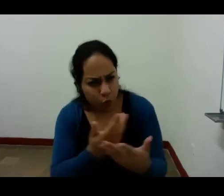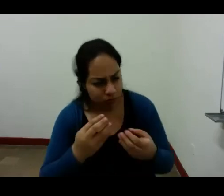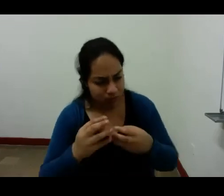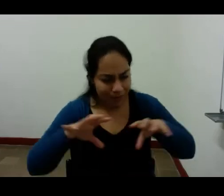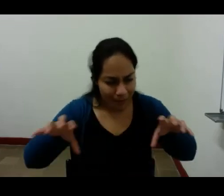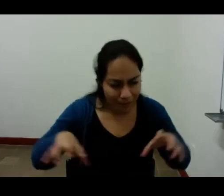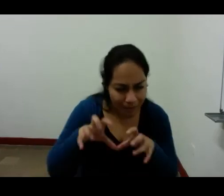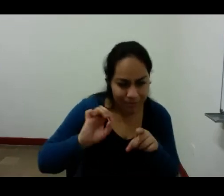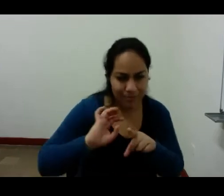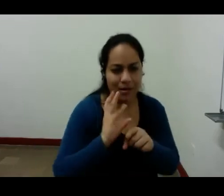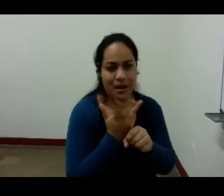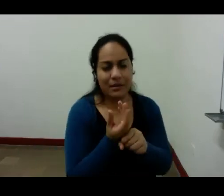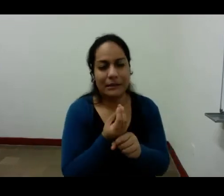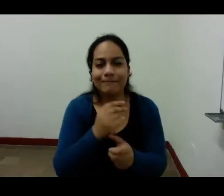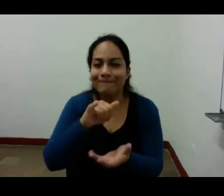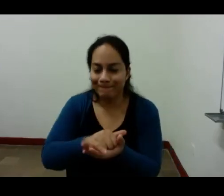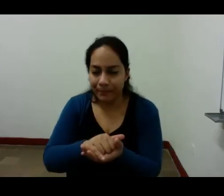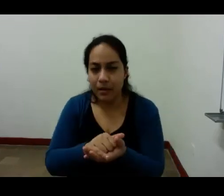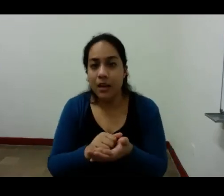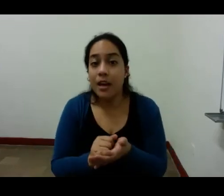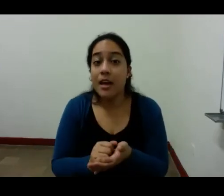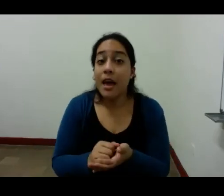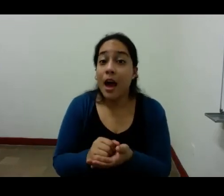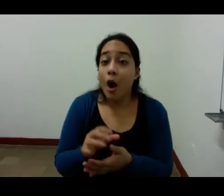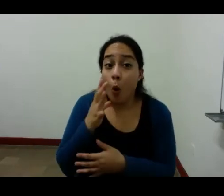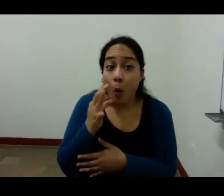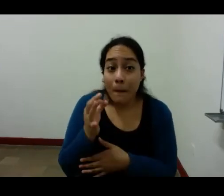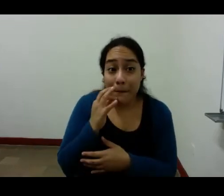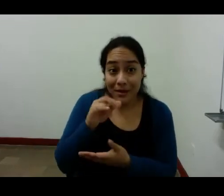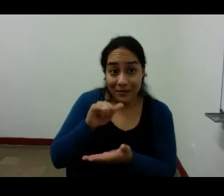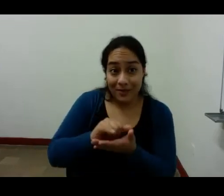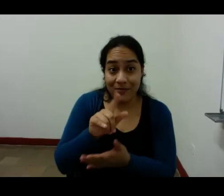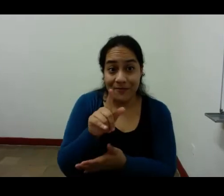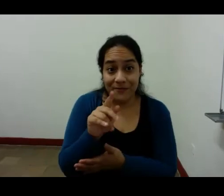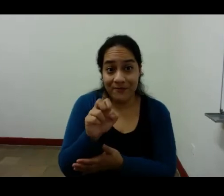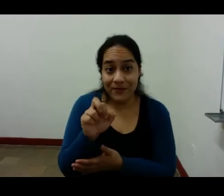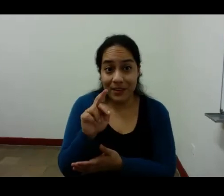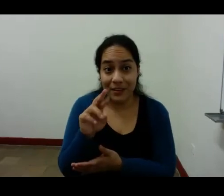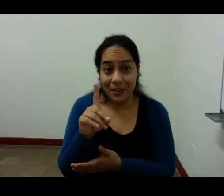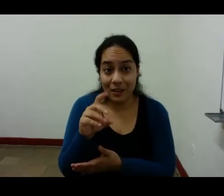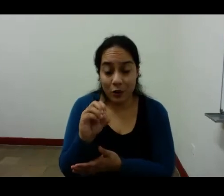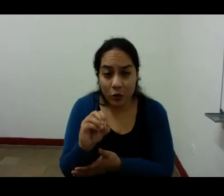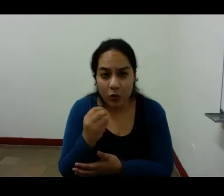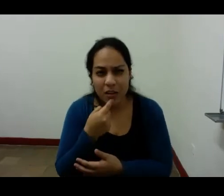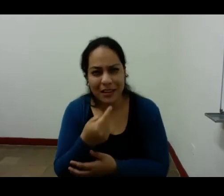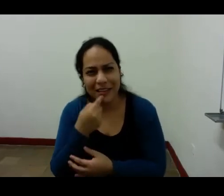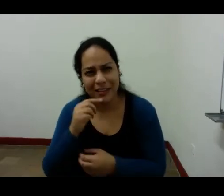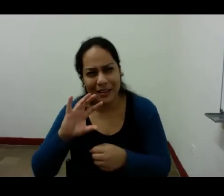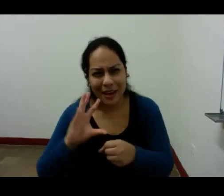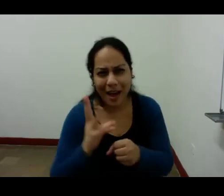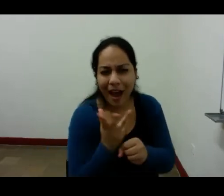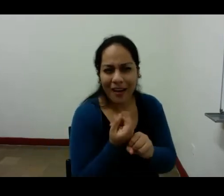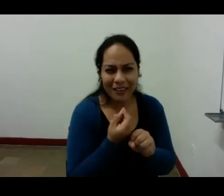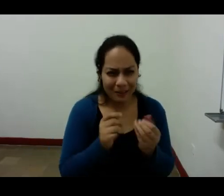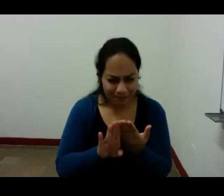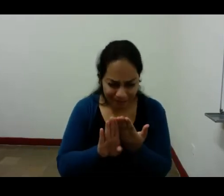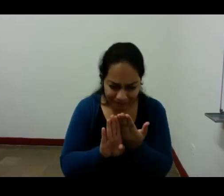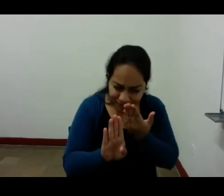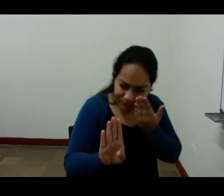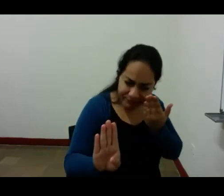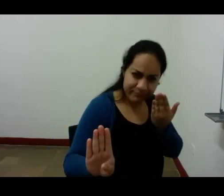para ello Fernando Pessoa inventó un arte del aislamiento